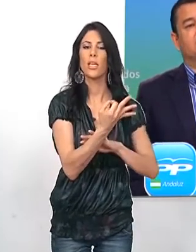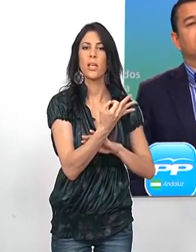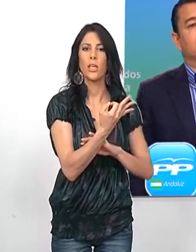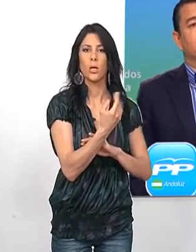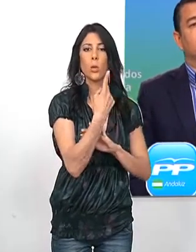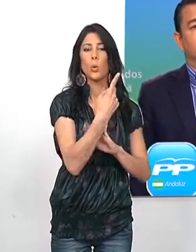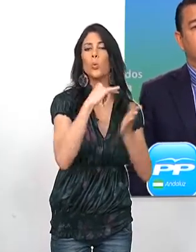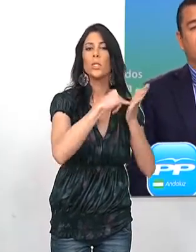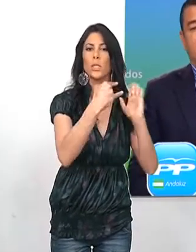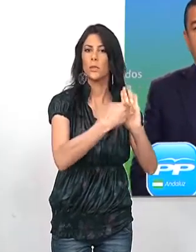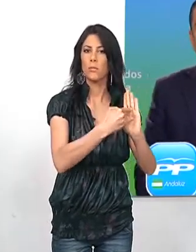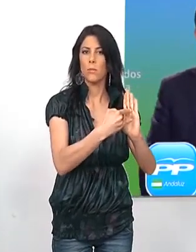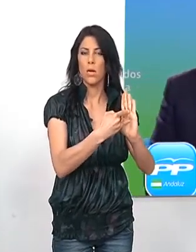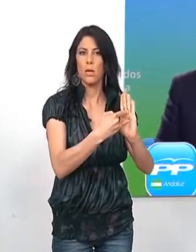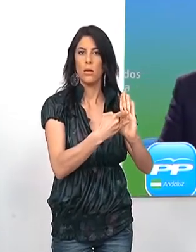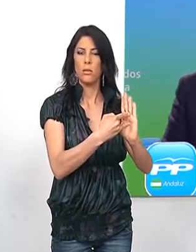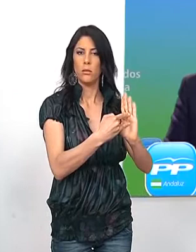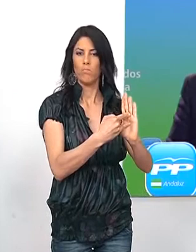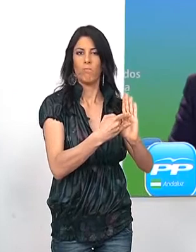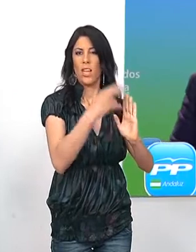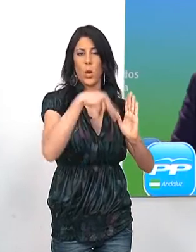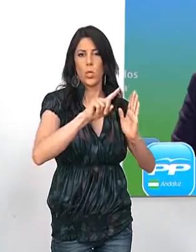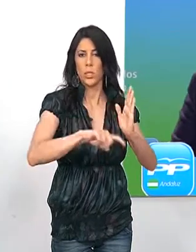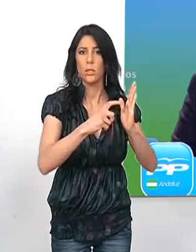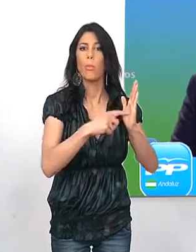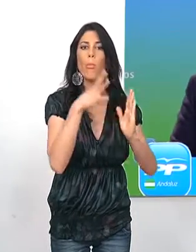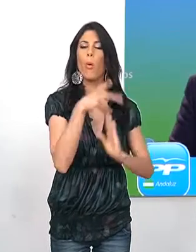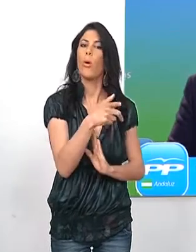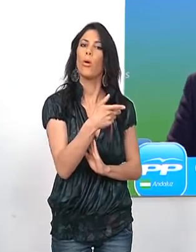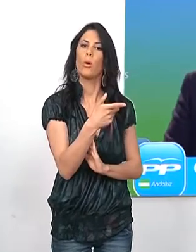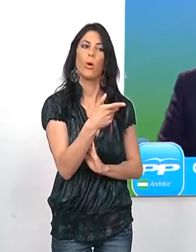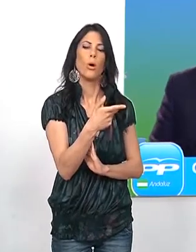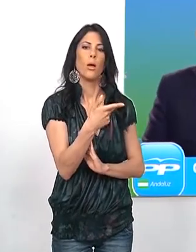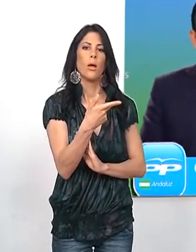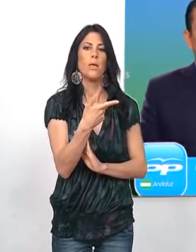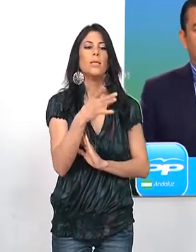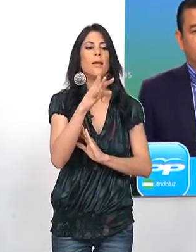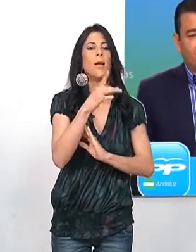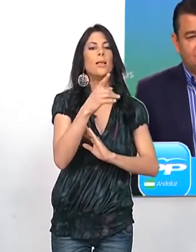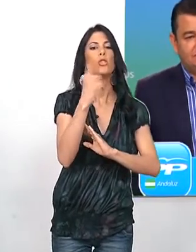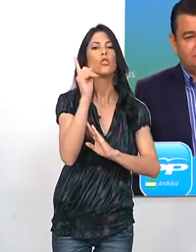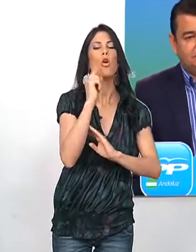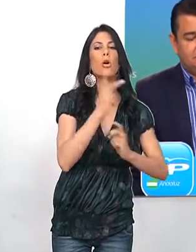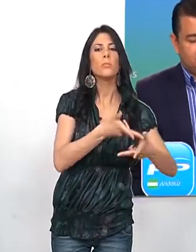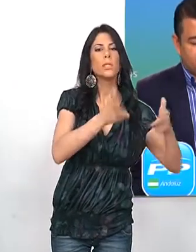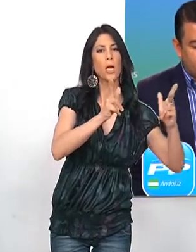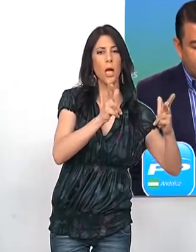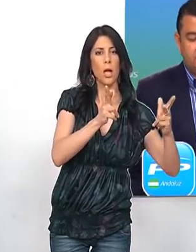de un sistema presuntamente ilícito, porque ya no son consentidores. Según ha dicho